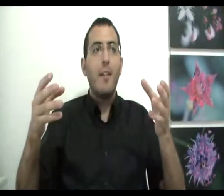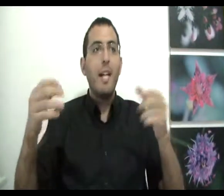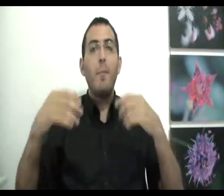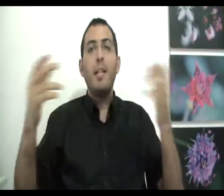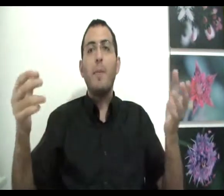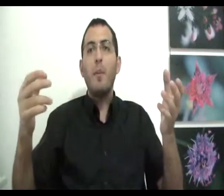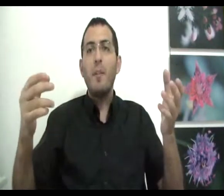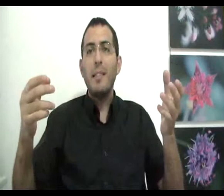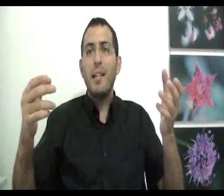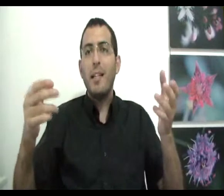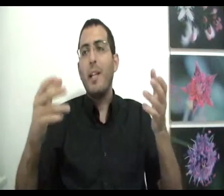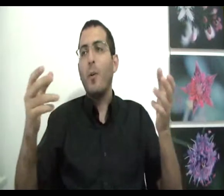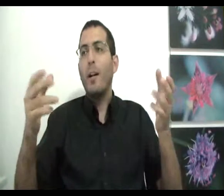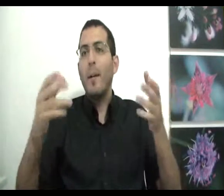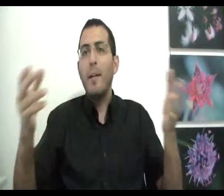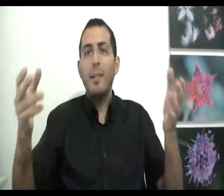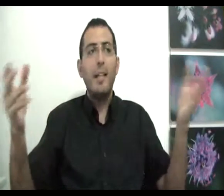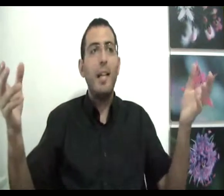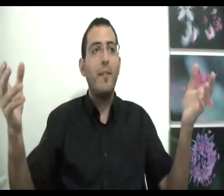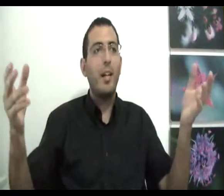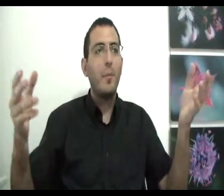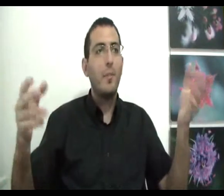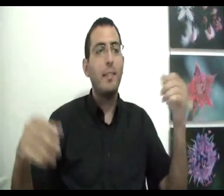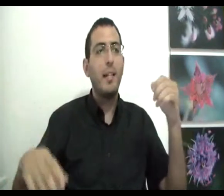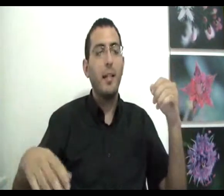ולמה בן אדם לא מבין מה זה אני? כי לכאורה מה זה אני, אף אחד לא מבין מה זה אני.